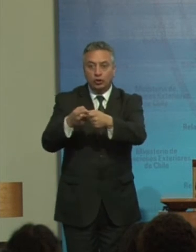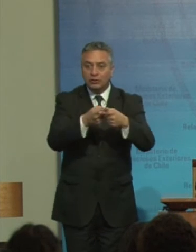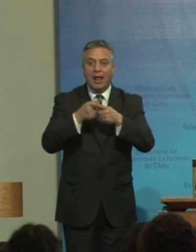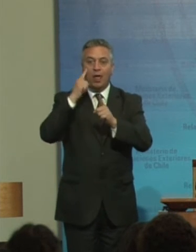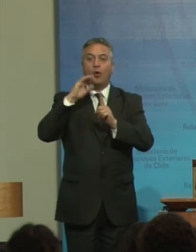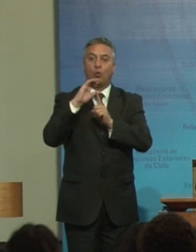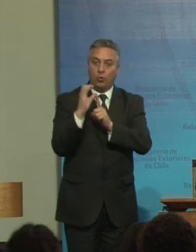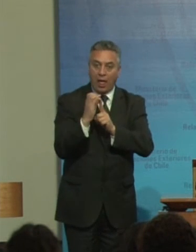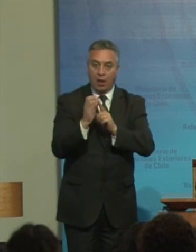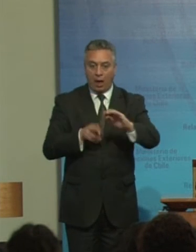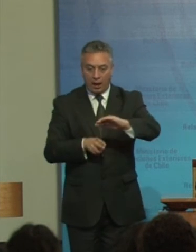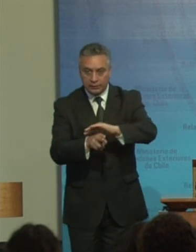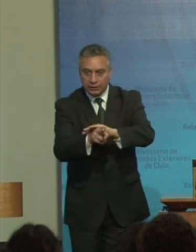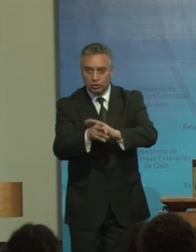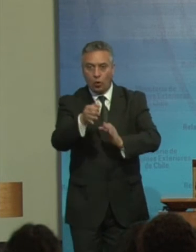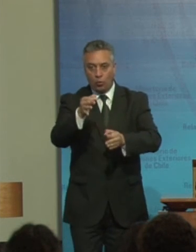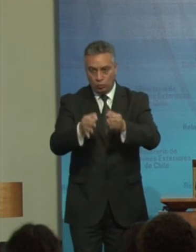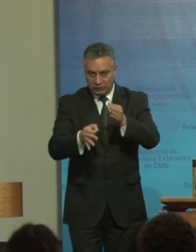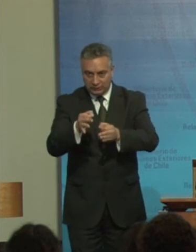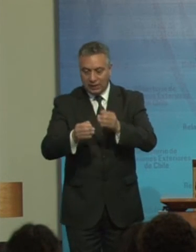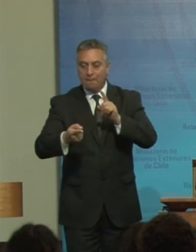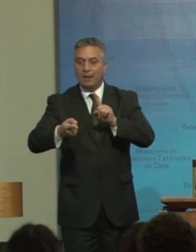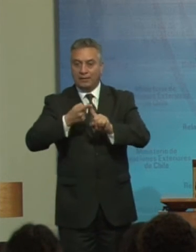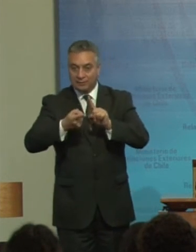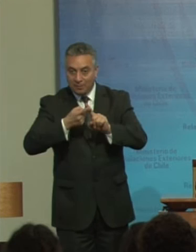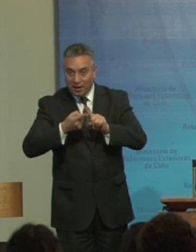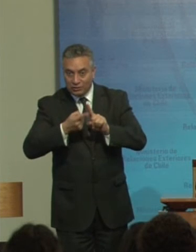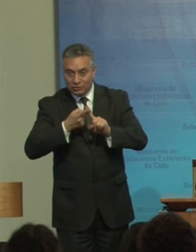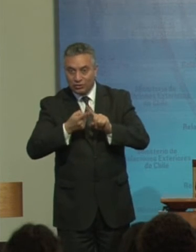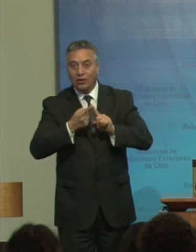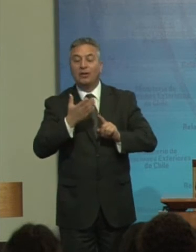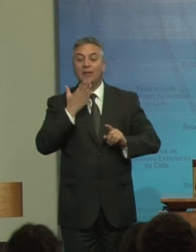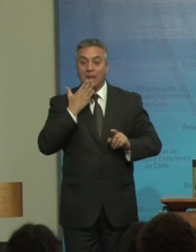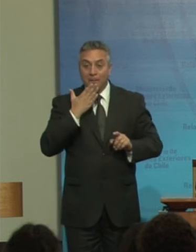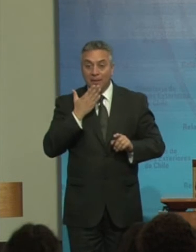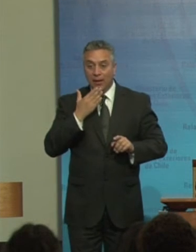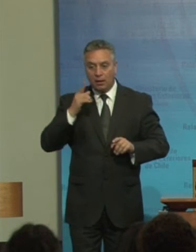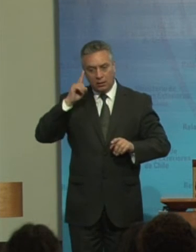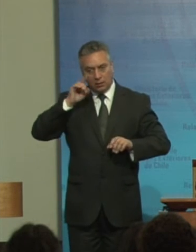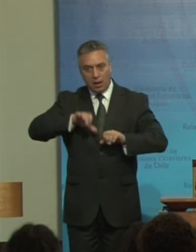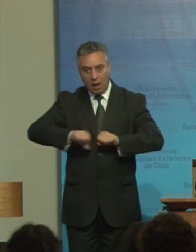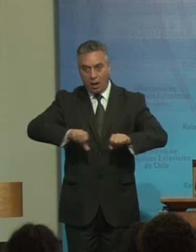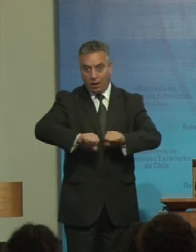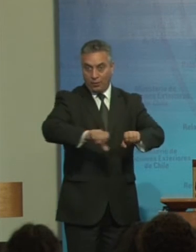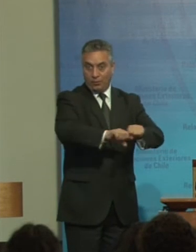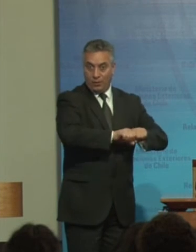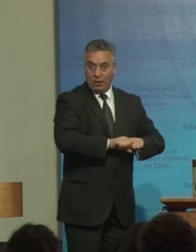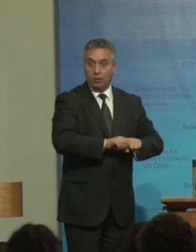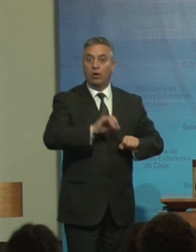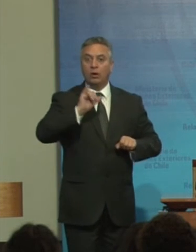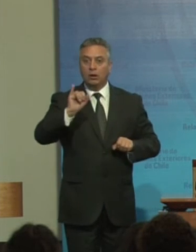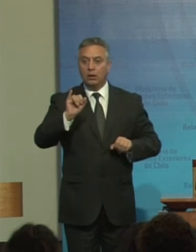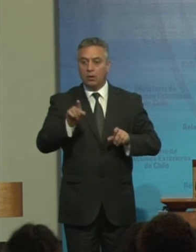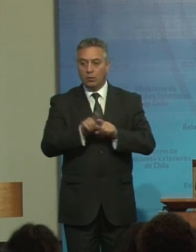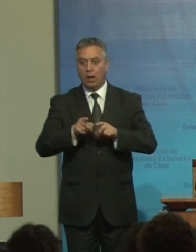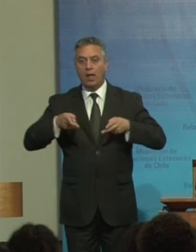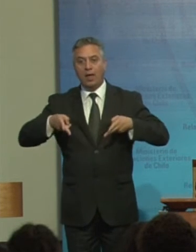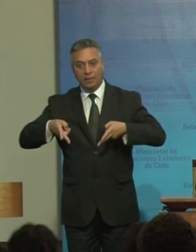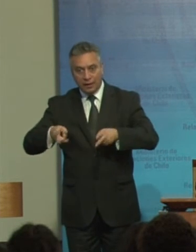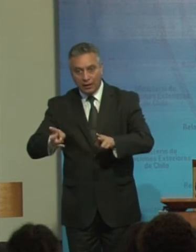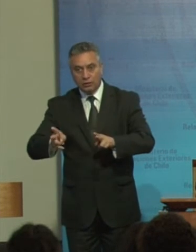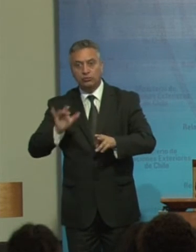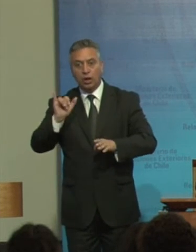El acceso A la justicia La participación En la toma De decisiones Y la eficacia Del derecho Y la